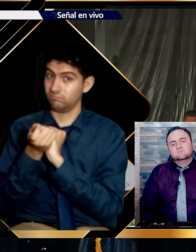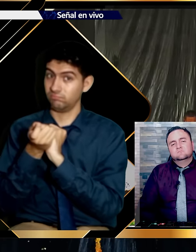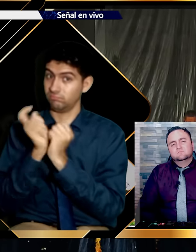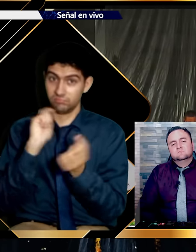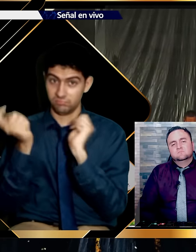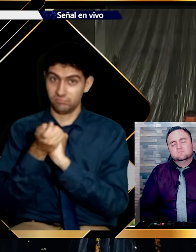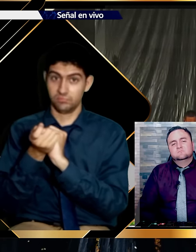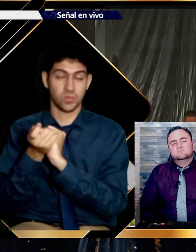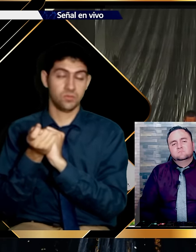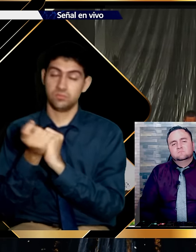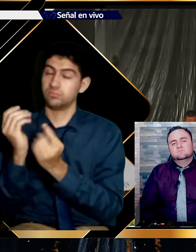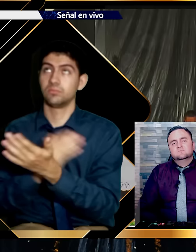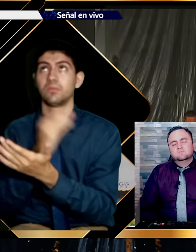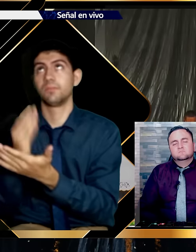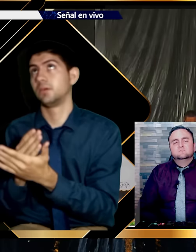No te cambiaré nunca.